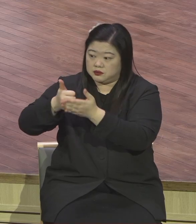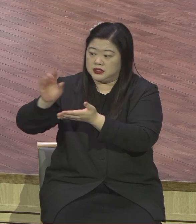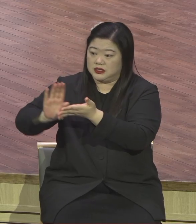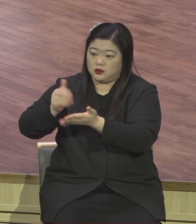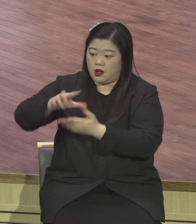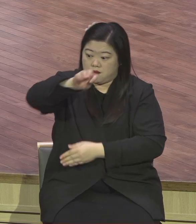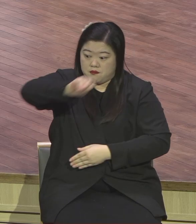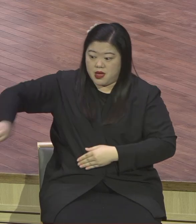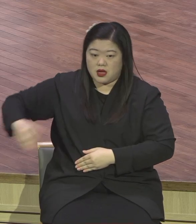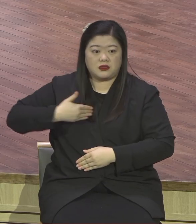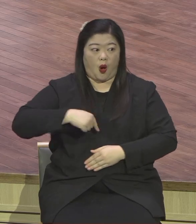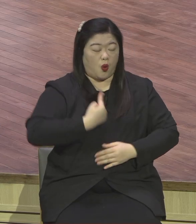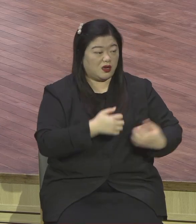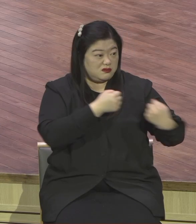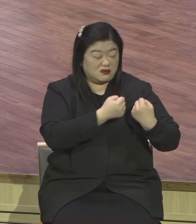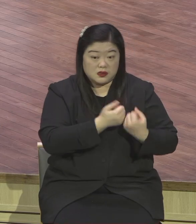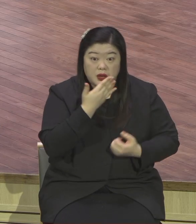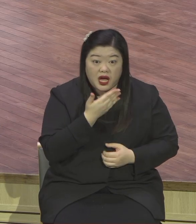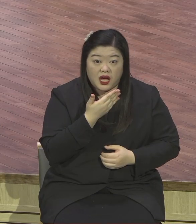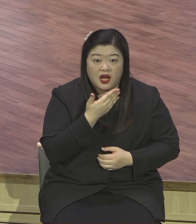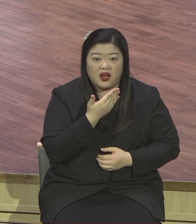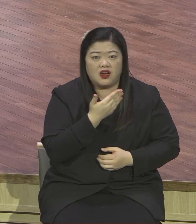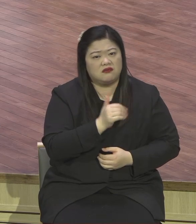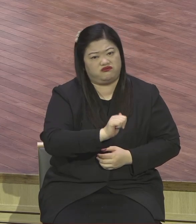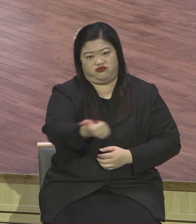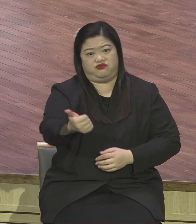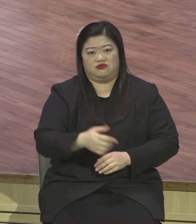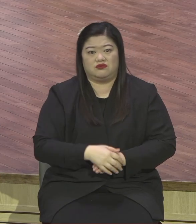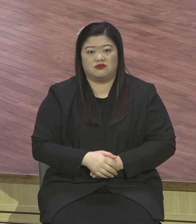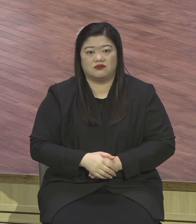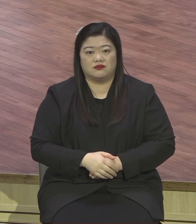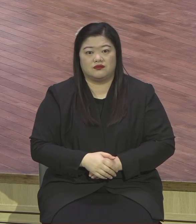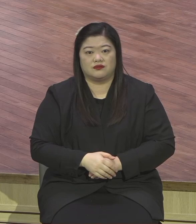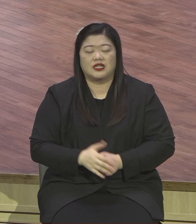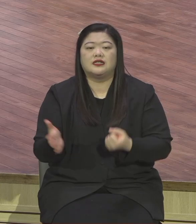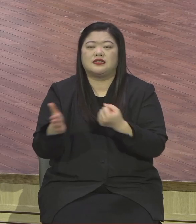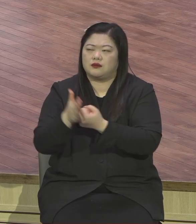절대 믿음 절대 순종의 영적 자세가 정말 중요합니다.